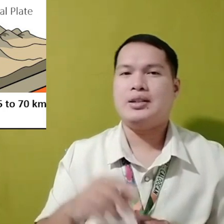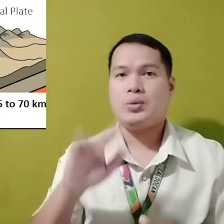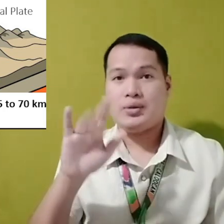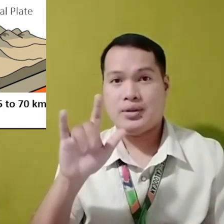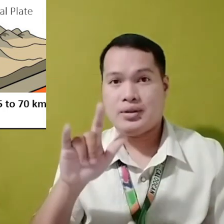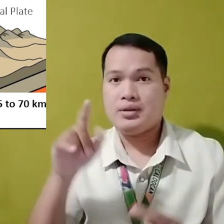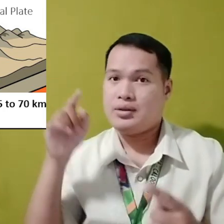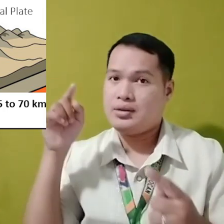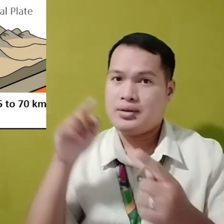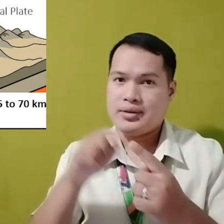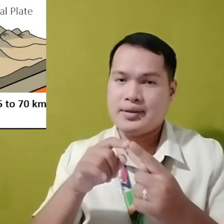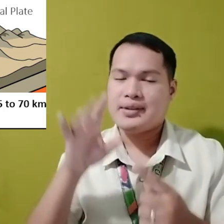70 kilometers